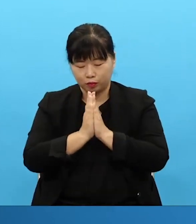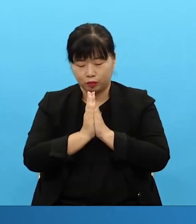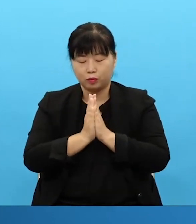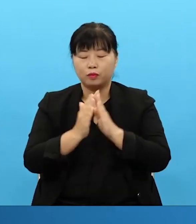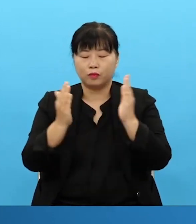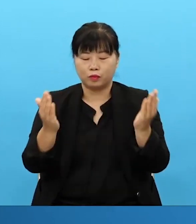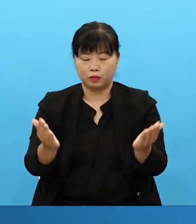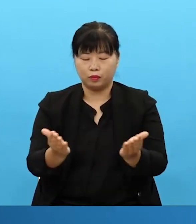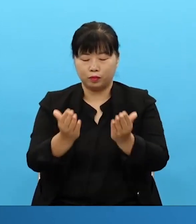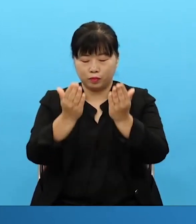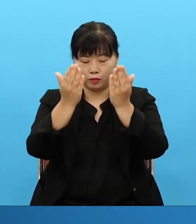기도드립니다.